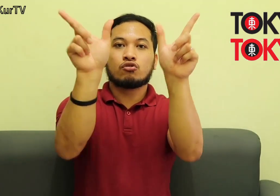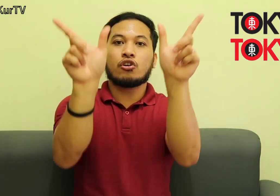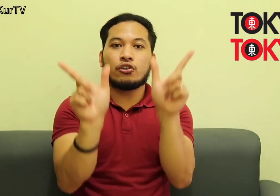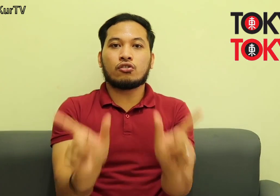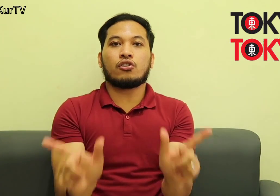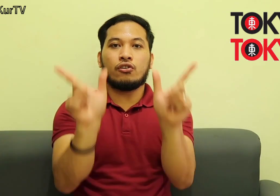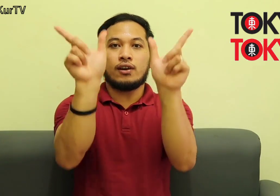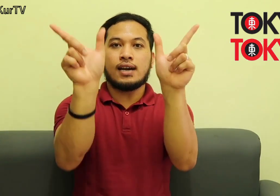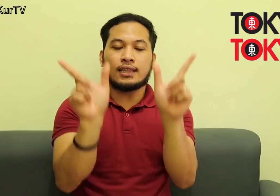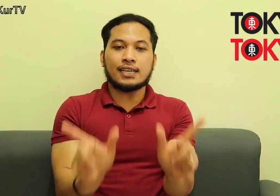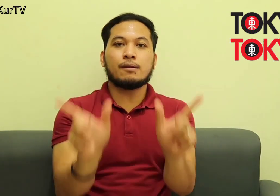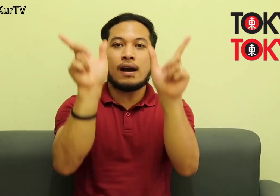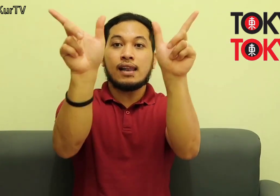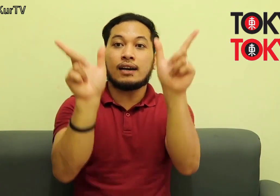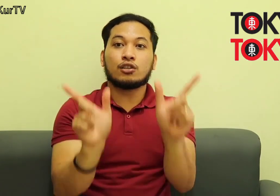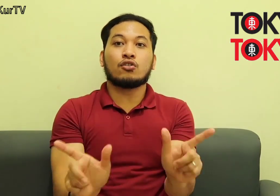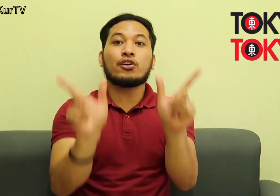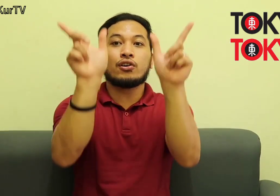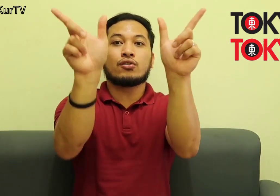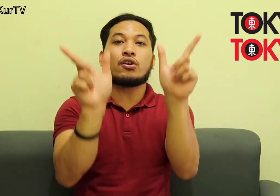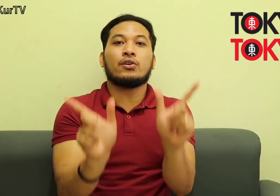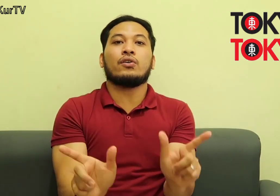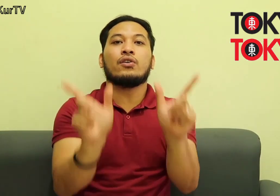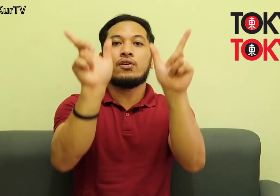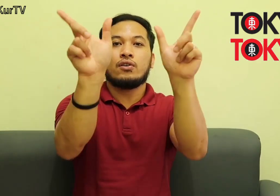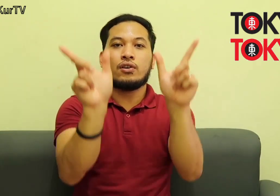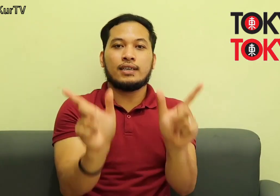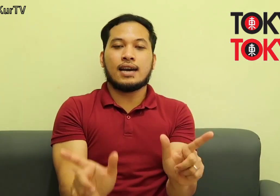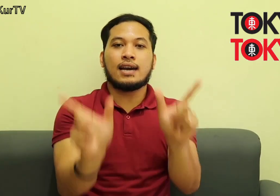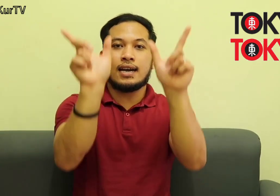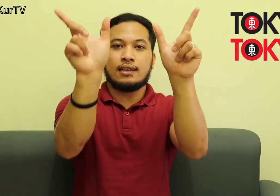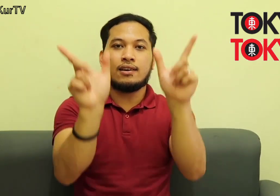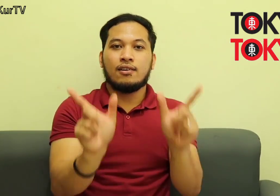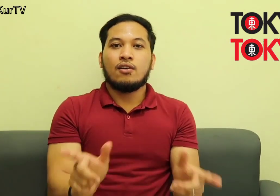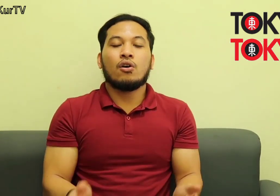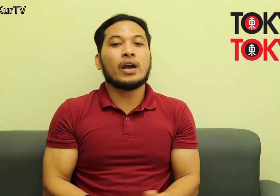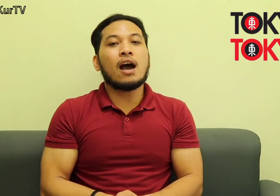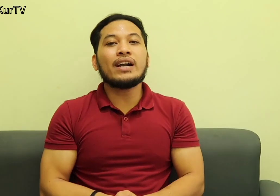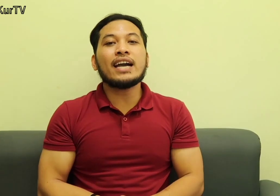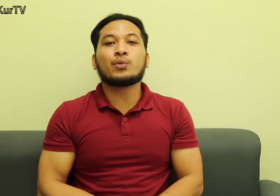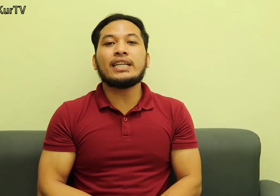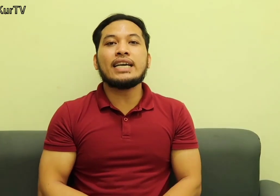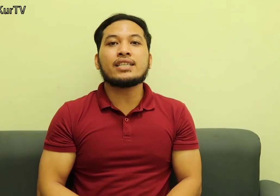Tokyo, Tokyo Ayan, taas baba lang Tokyo, Tokyo Ayan Okay, our next word is